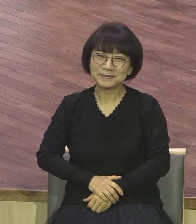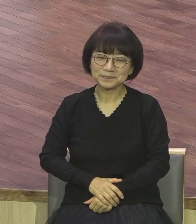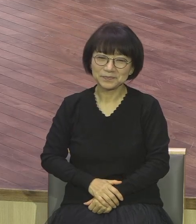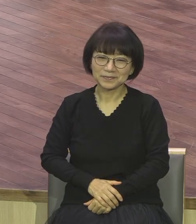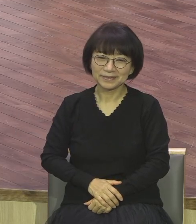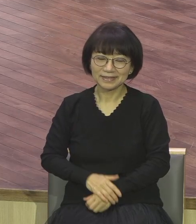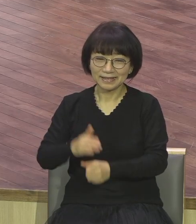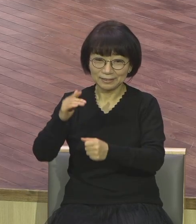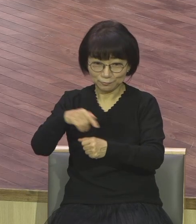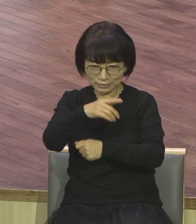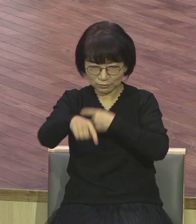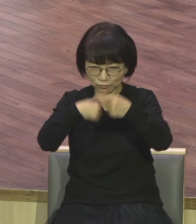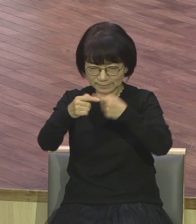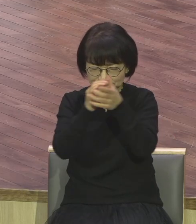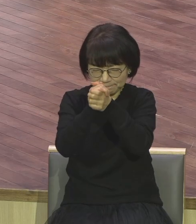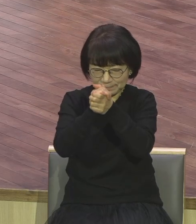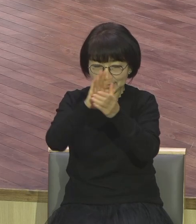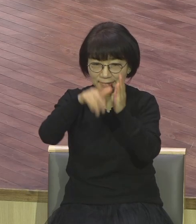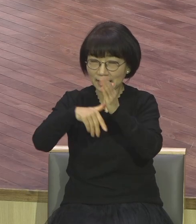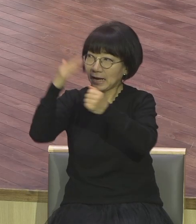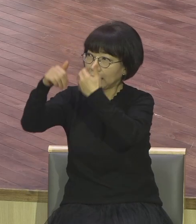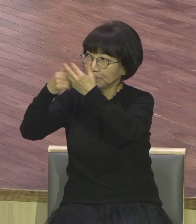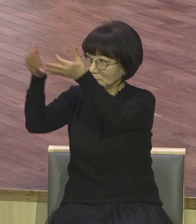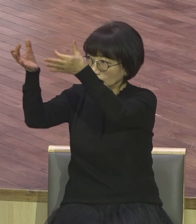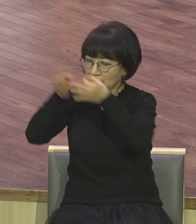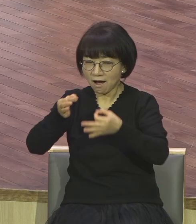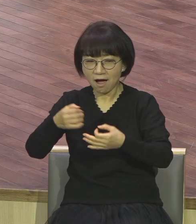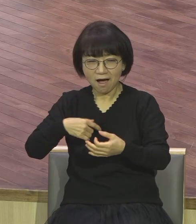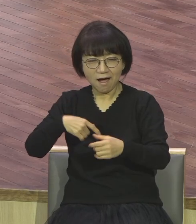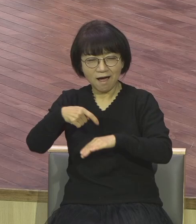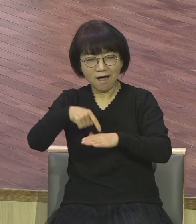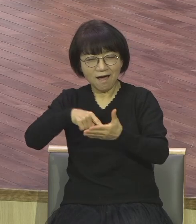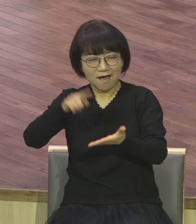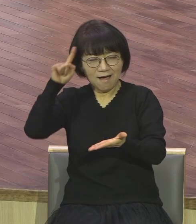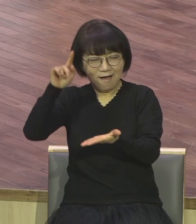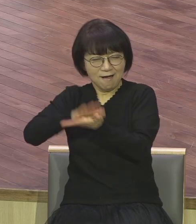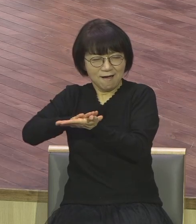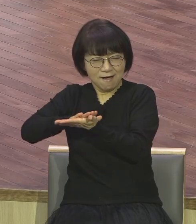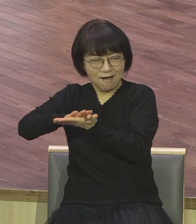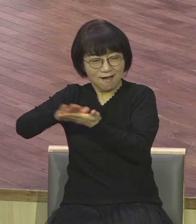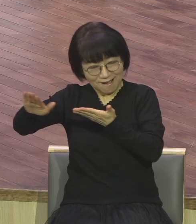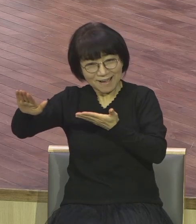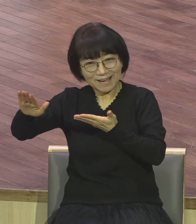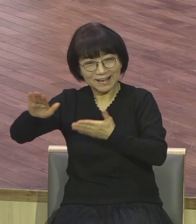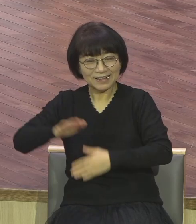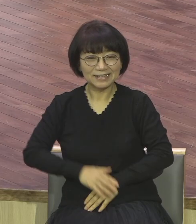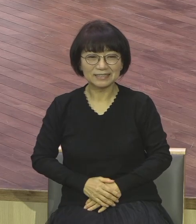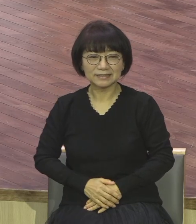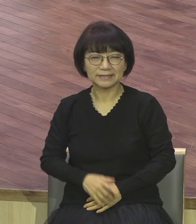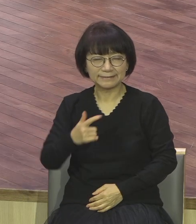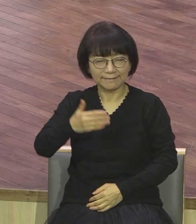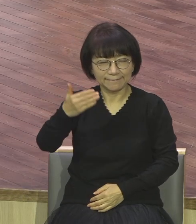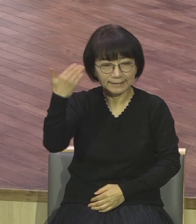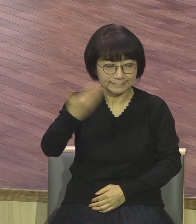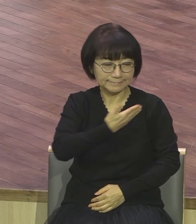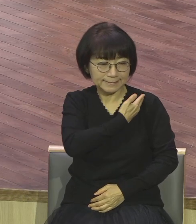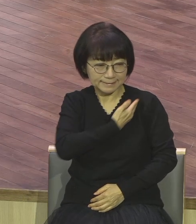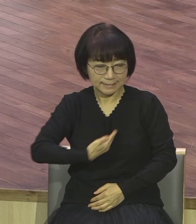시원하시다고 그래 내가 무식한 어부들 데리고 세계봄 한 것처럼 내가 너를 사용하리라